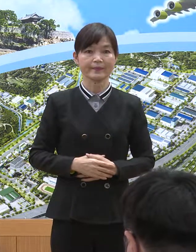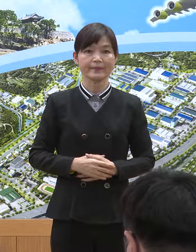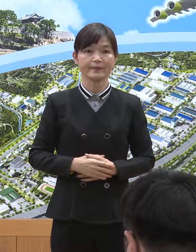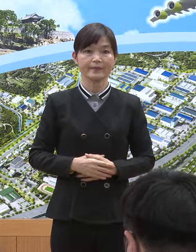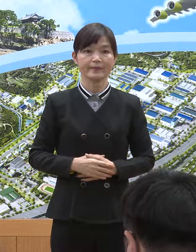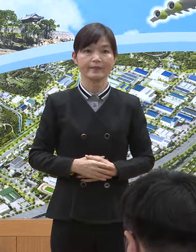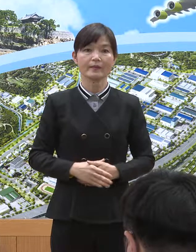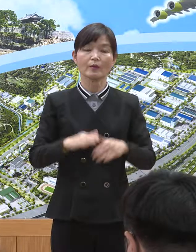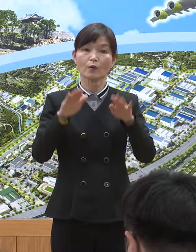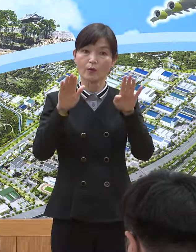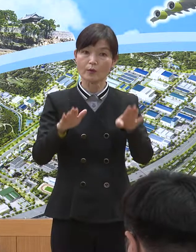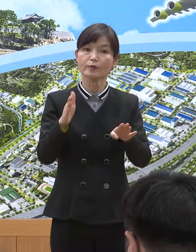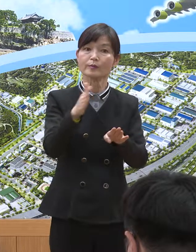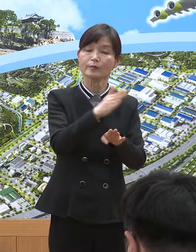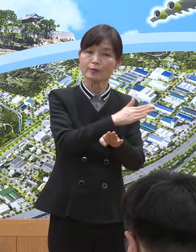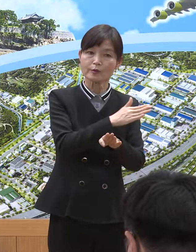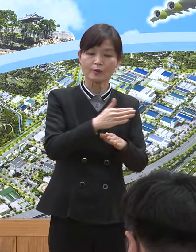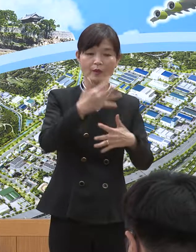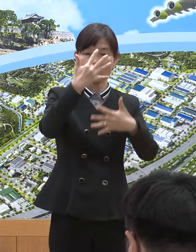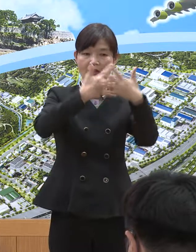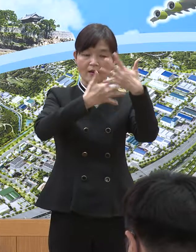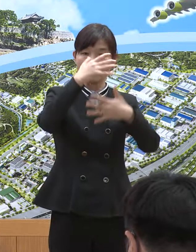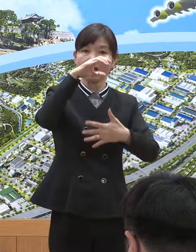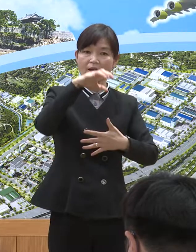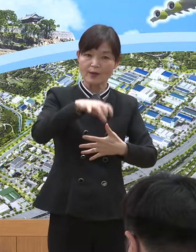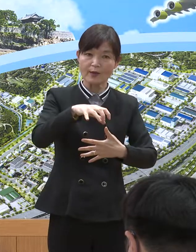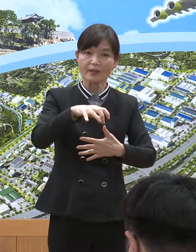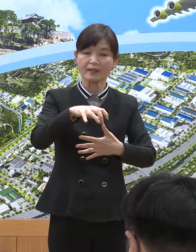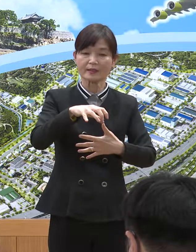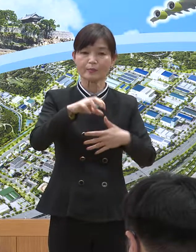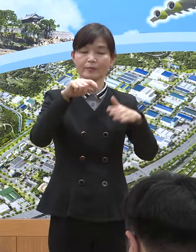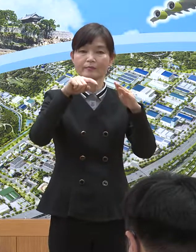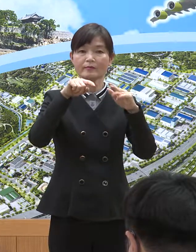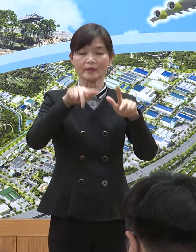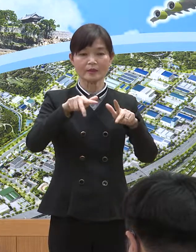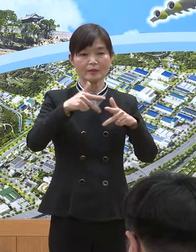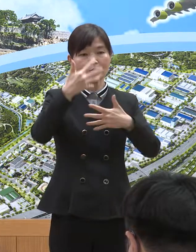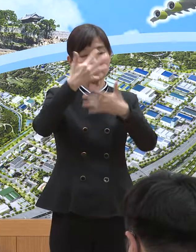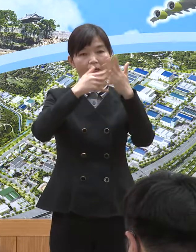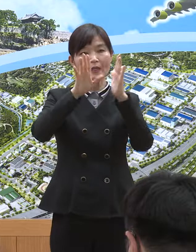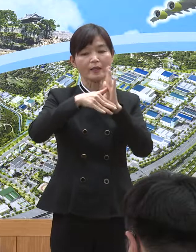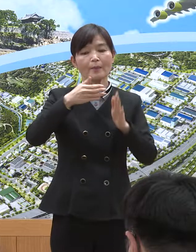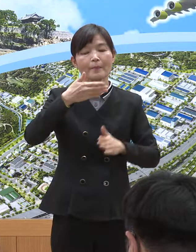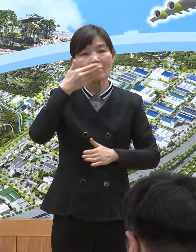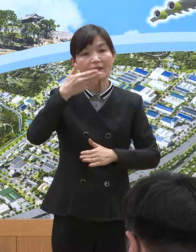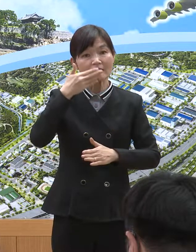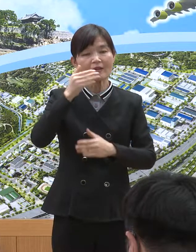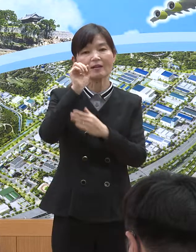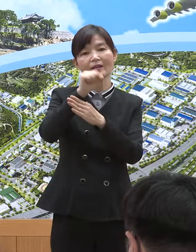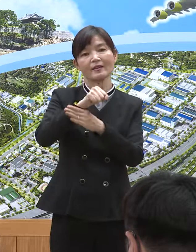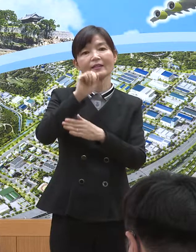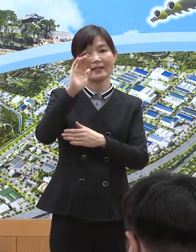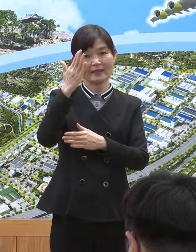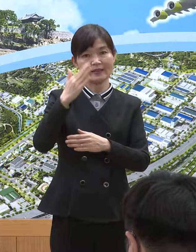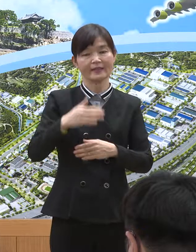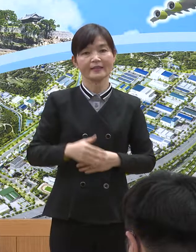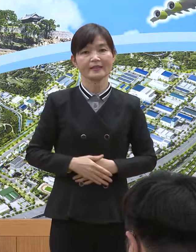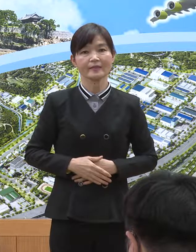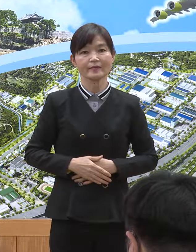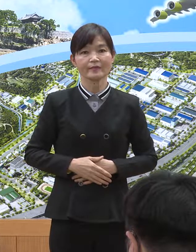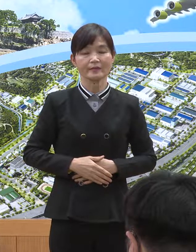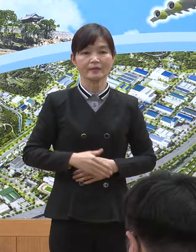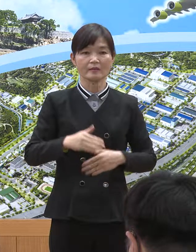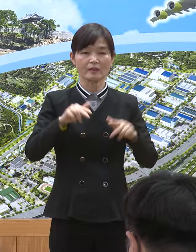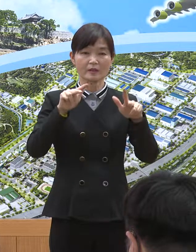오늘부터 영화관 등 다중이용시설의 실내 취식이 허용됩니다. 그동안